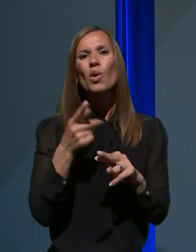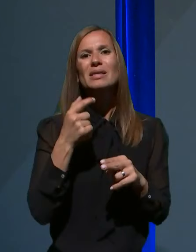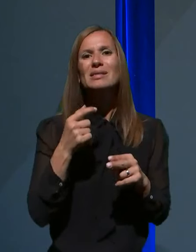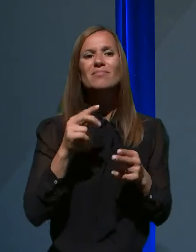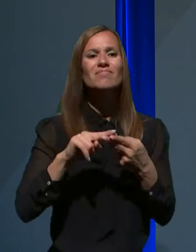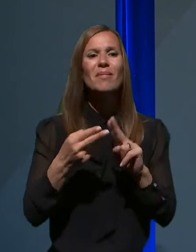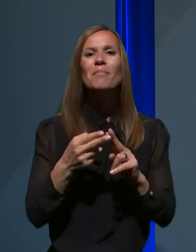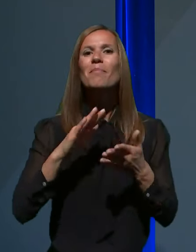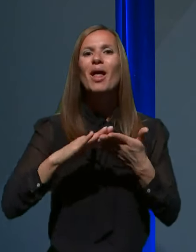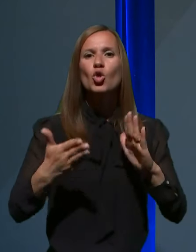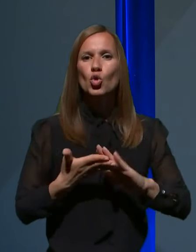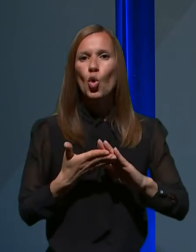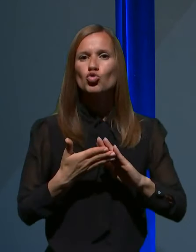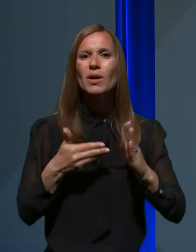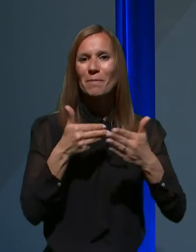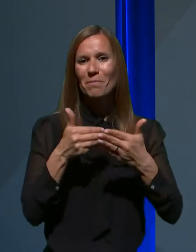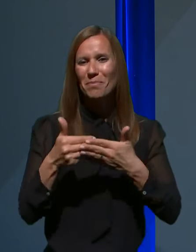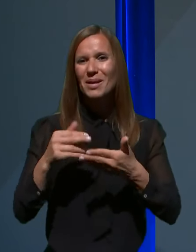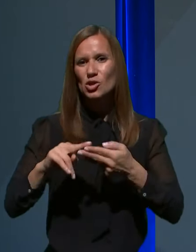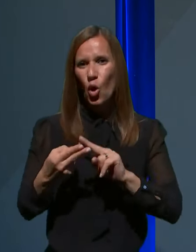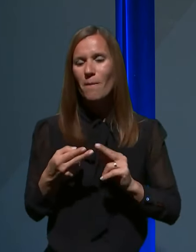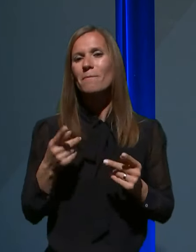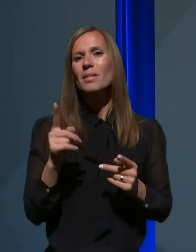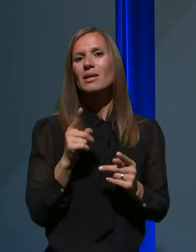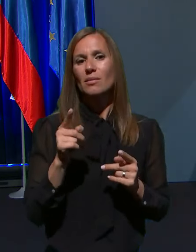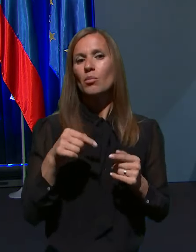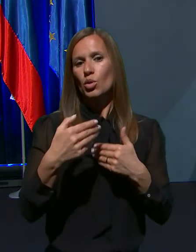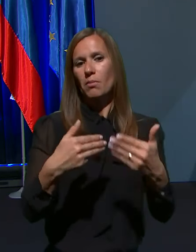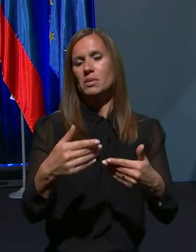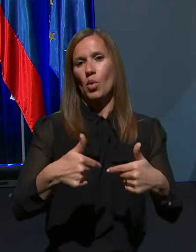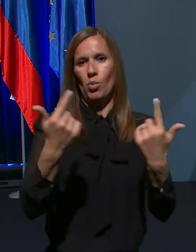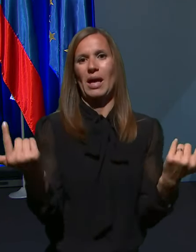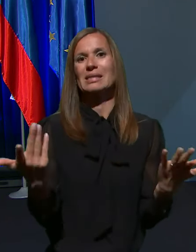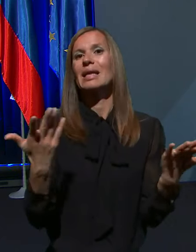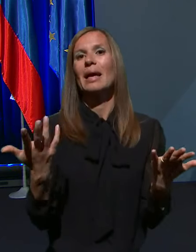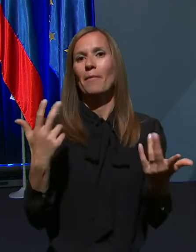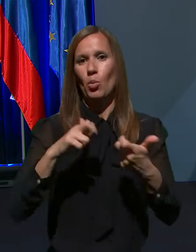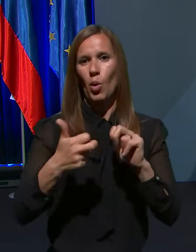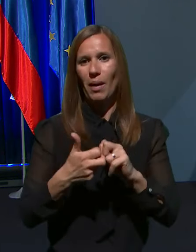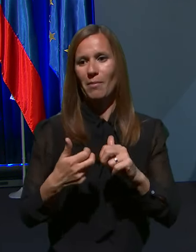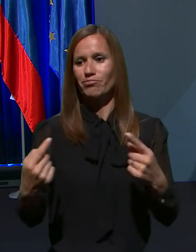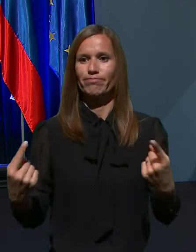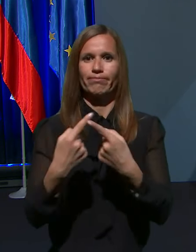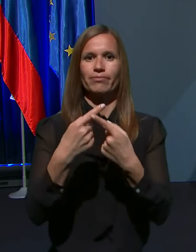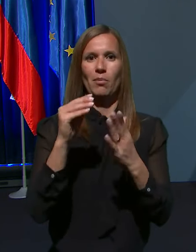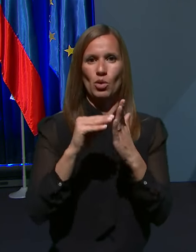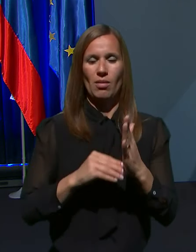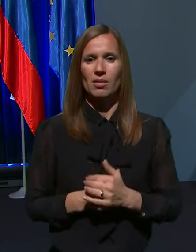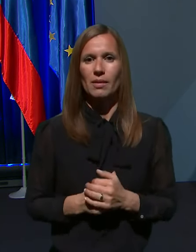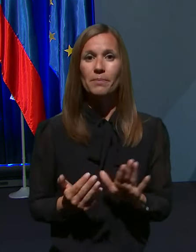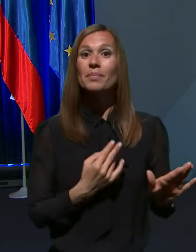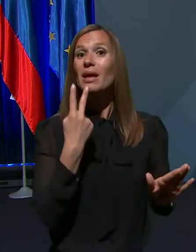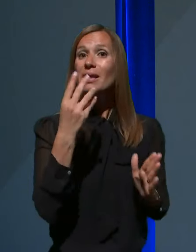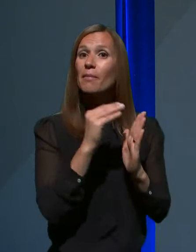smo razjasnili, v čem je bil problem. Zdaj, kar se tiče svede samih